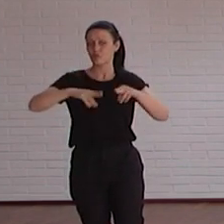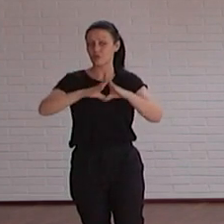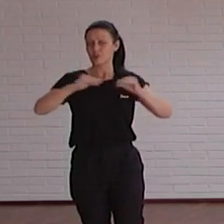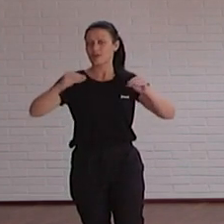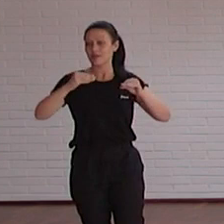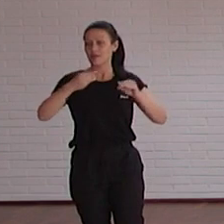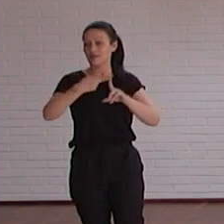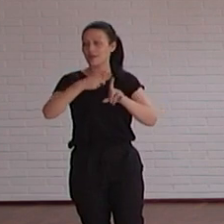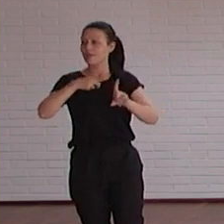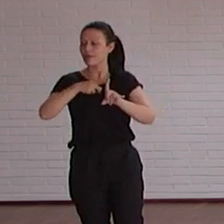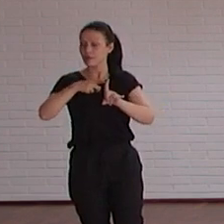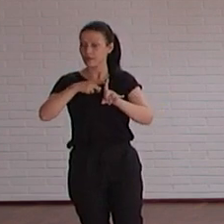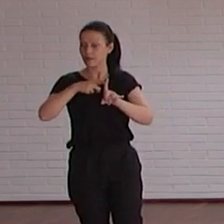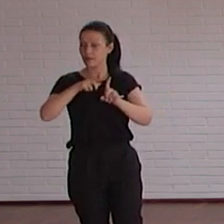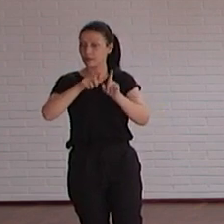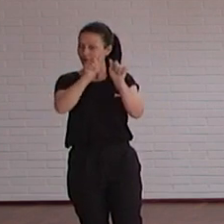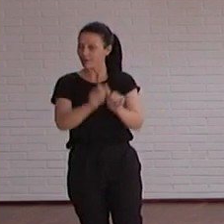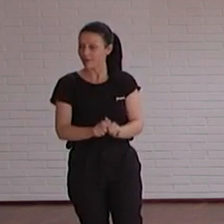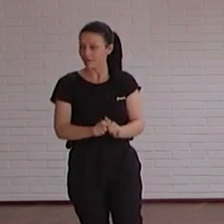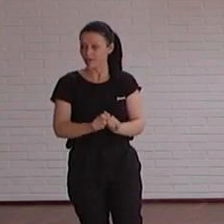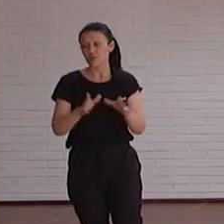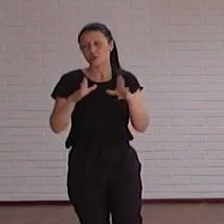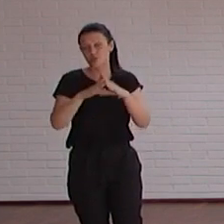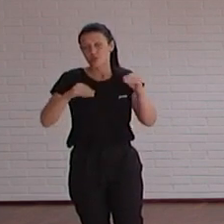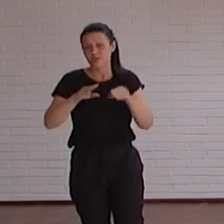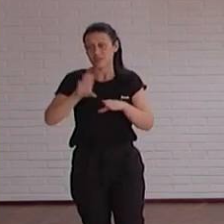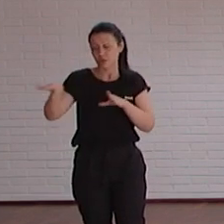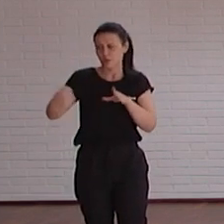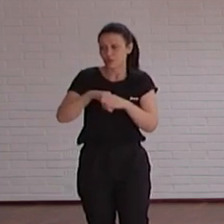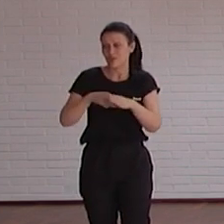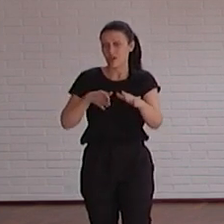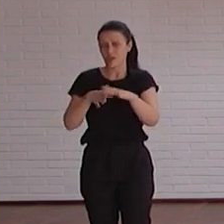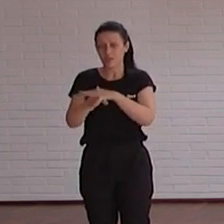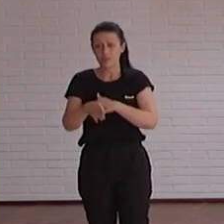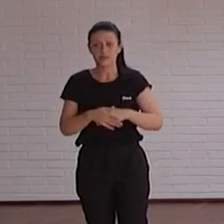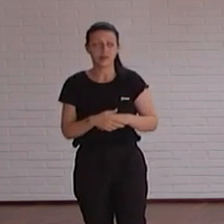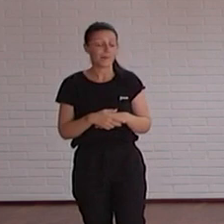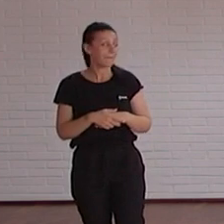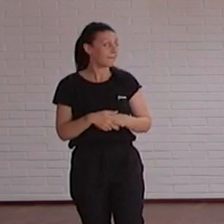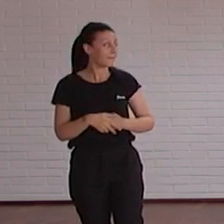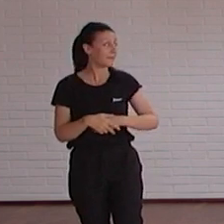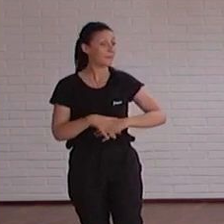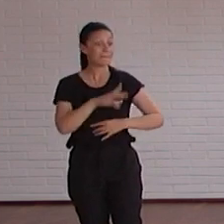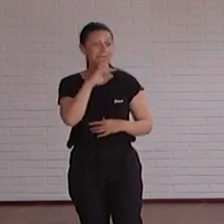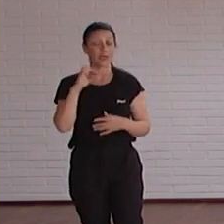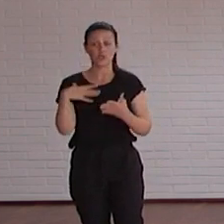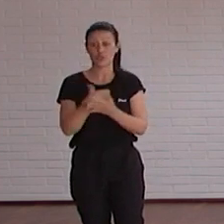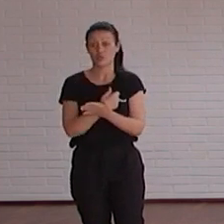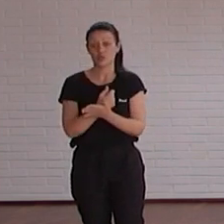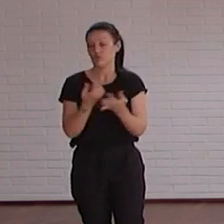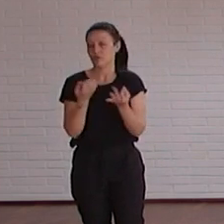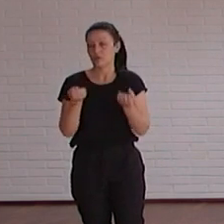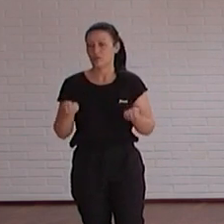somos y somos una universidad inclusiva y somos una universidad accesible y somos pues todos estos valores los tenemos que